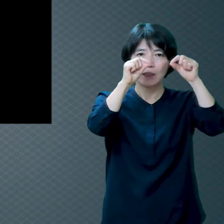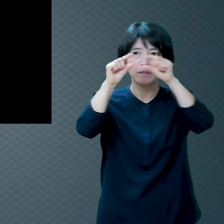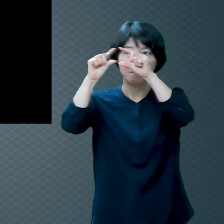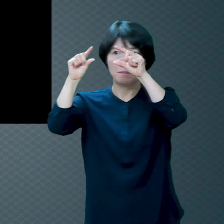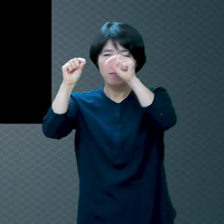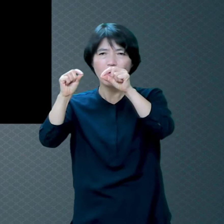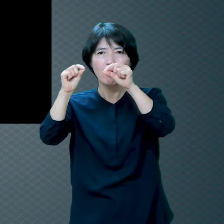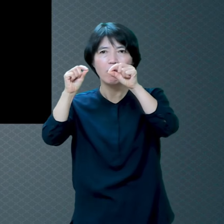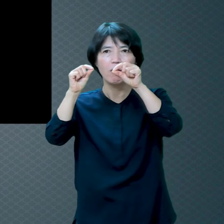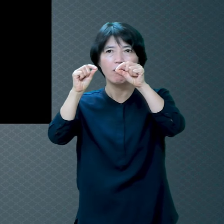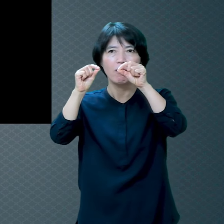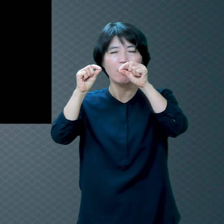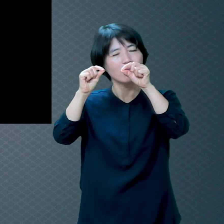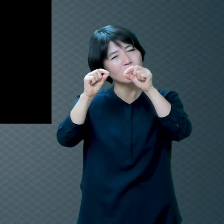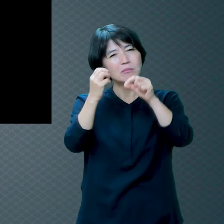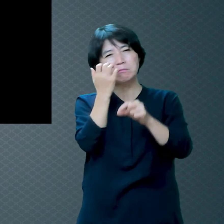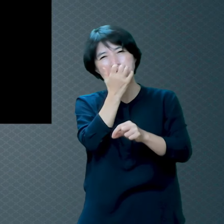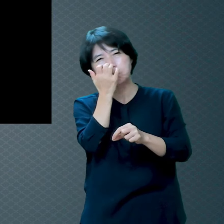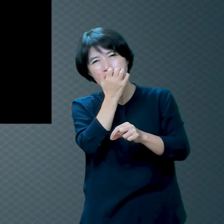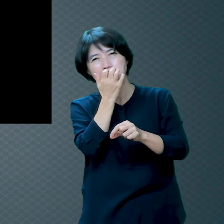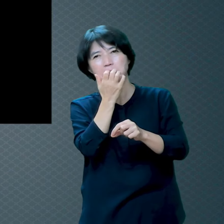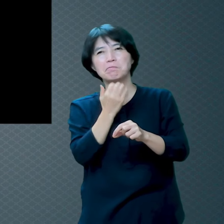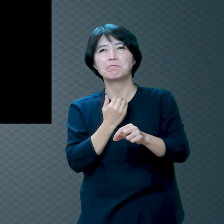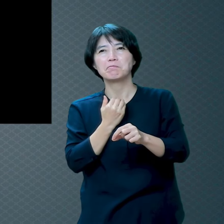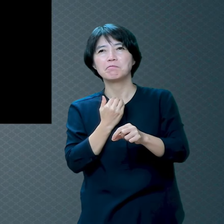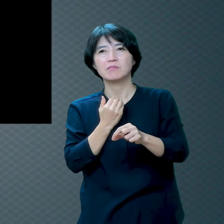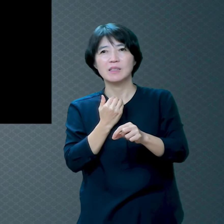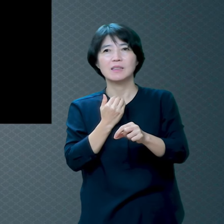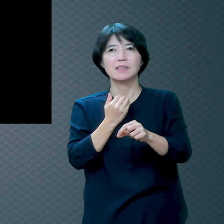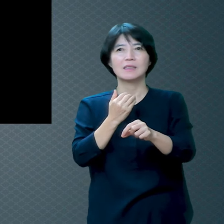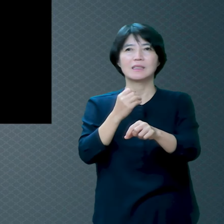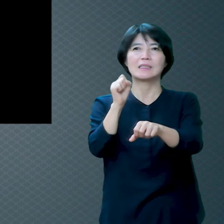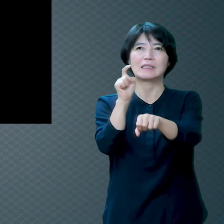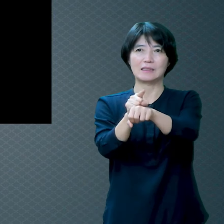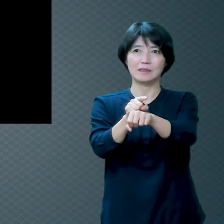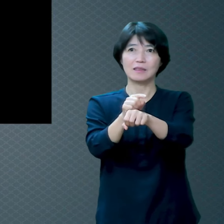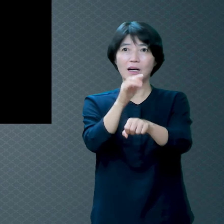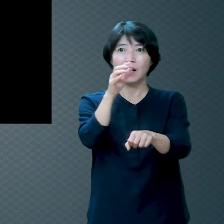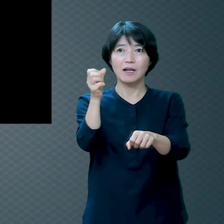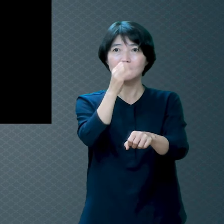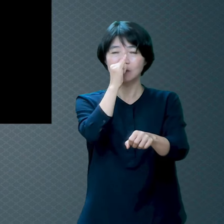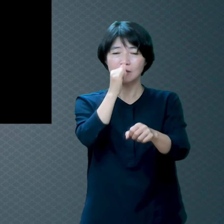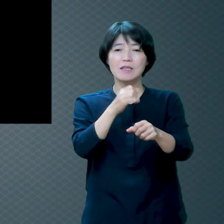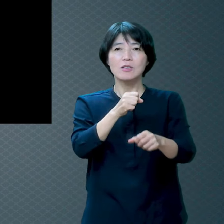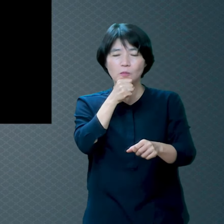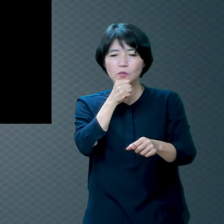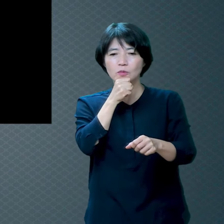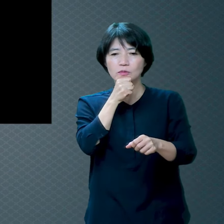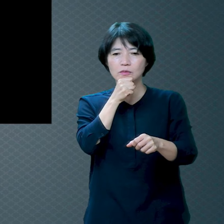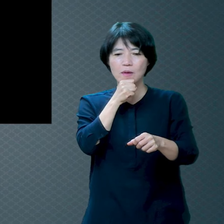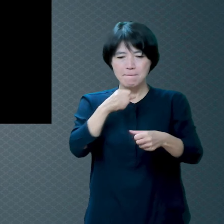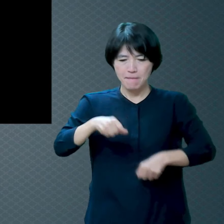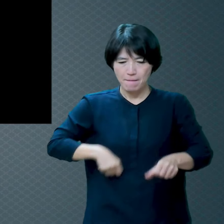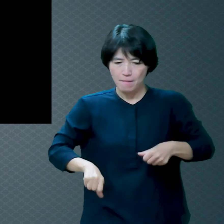염소는 번식률이 굉장히 좋습니다 음란한 걸 뜻하는 거예요 그리고